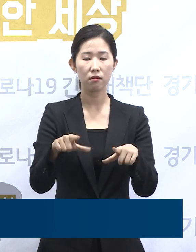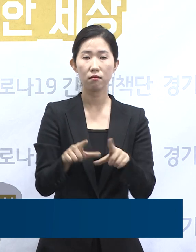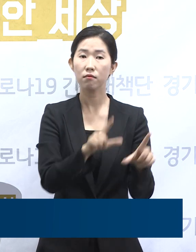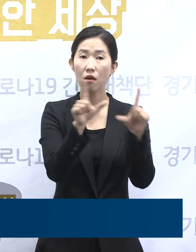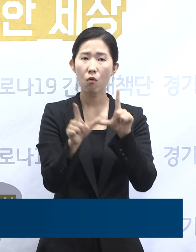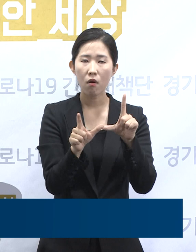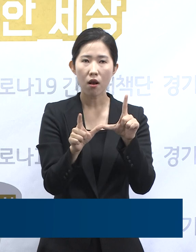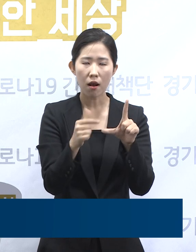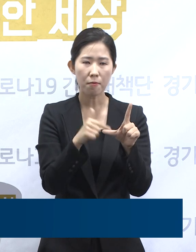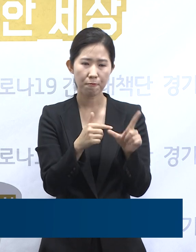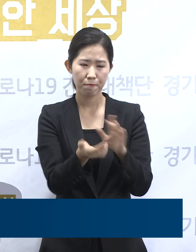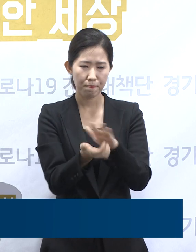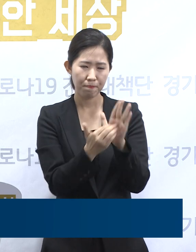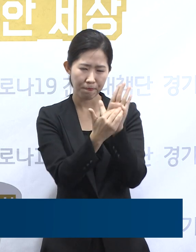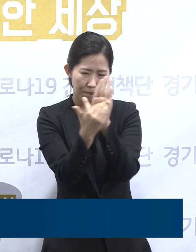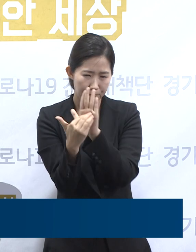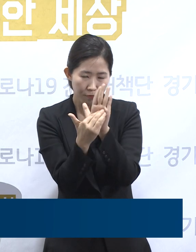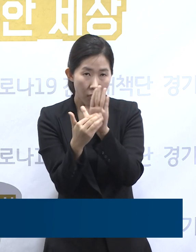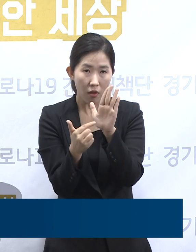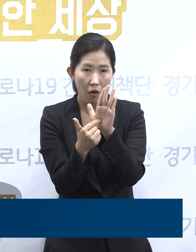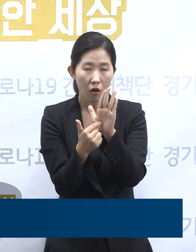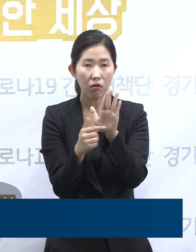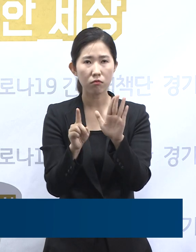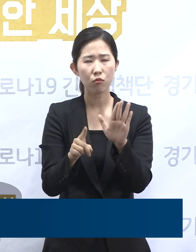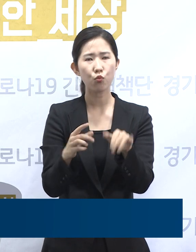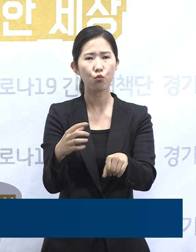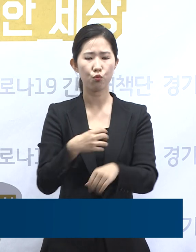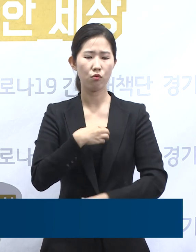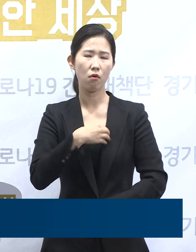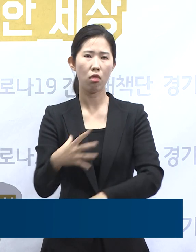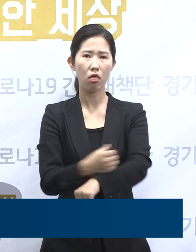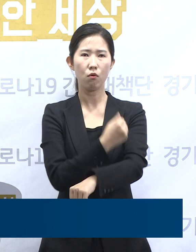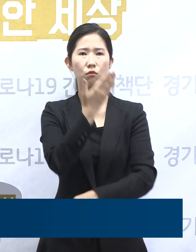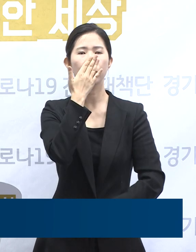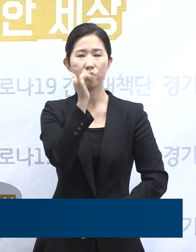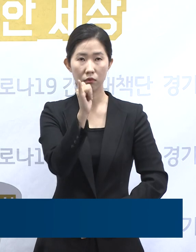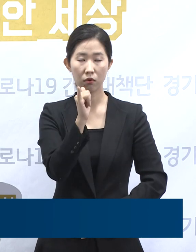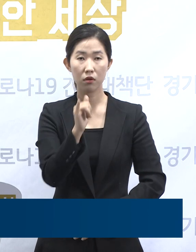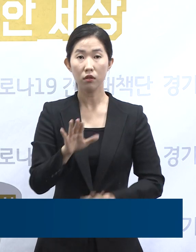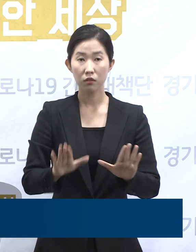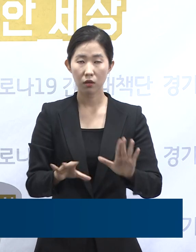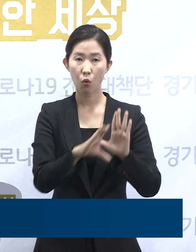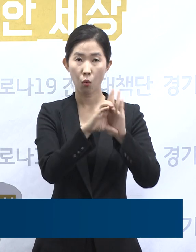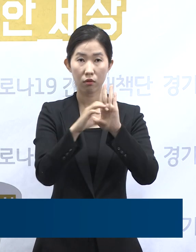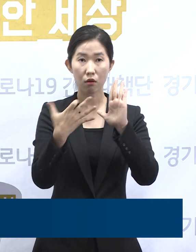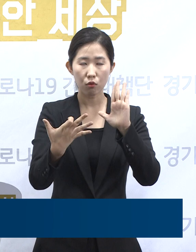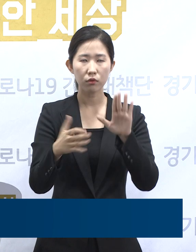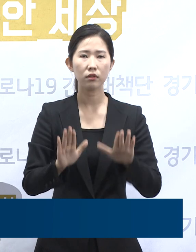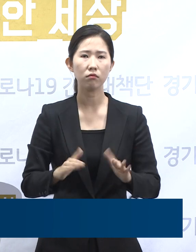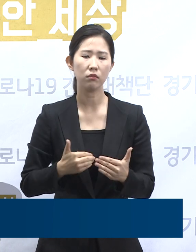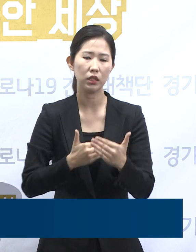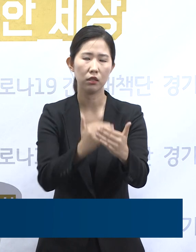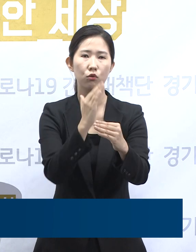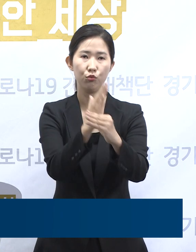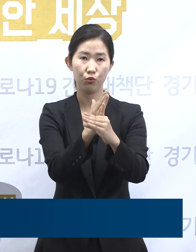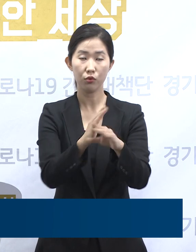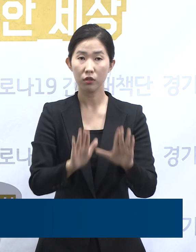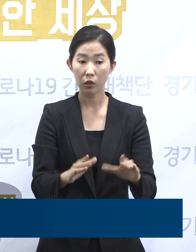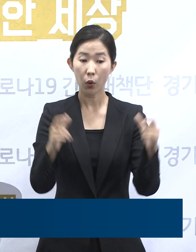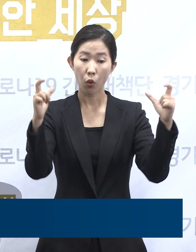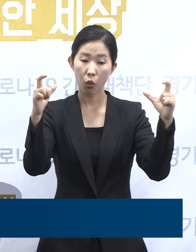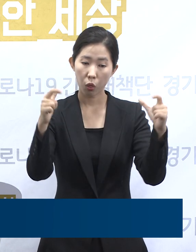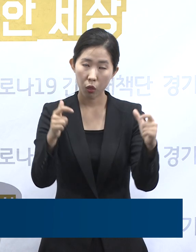중대한 고비점이 되는 시기입니다. 코로나19는 여전히 현재 진행형입니다. 확산세가 완화된 지금